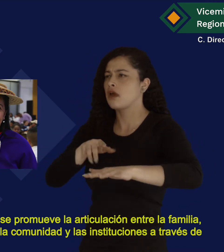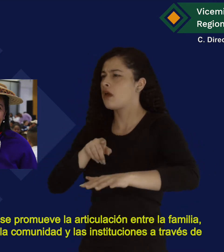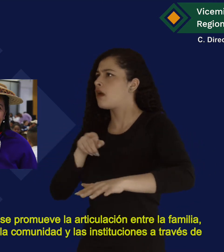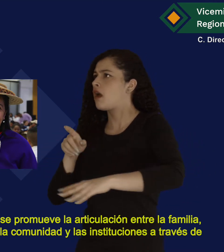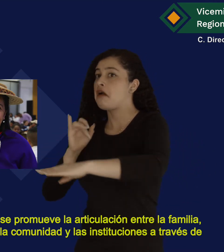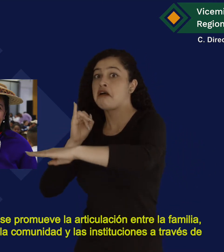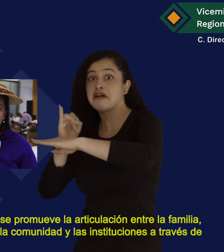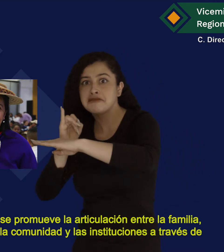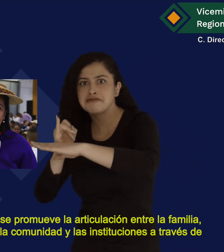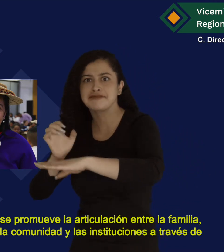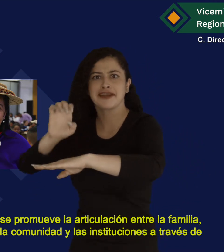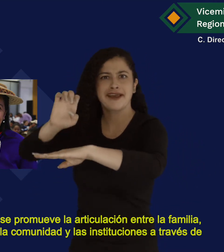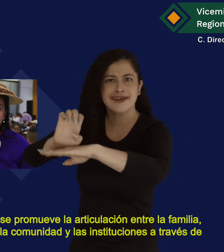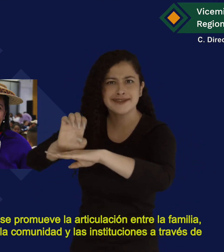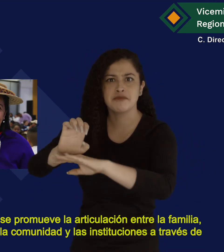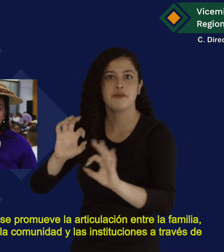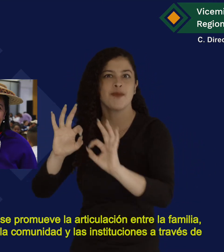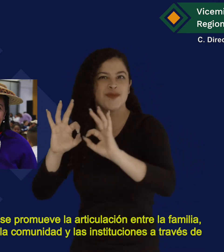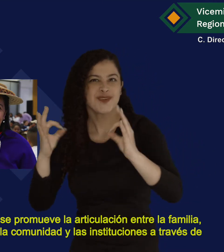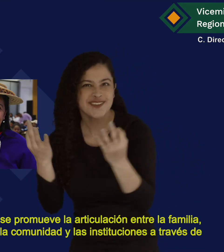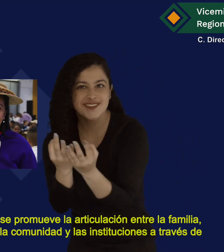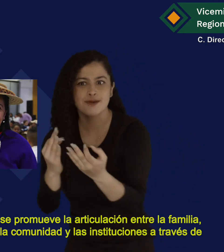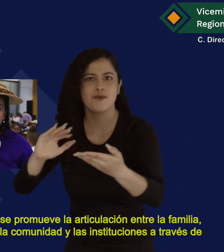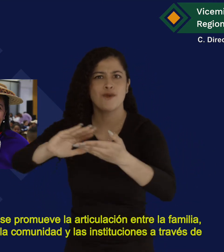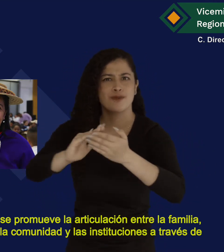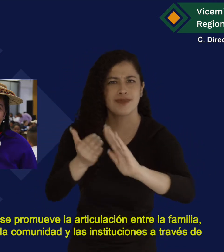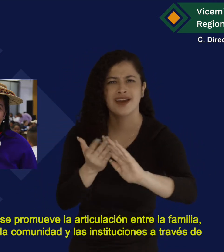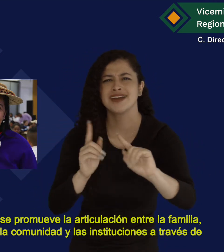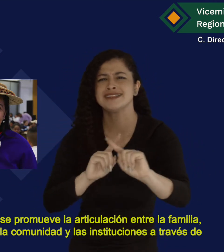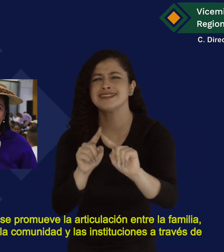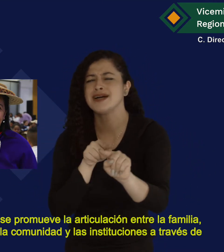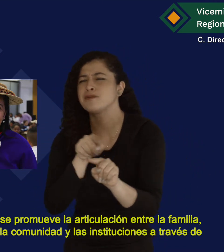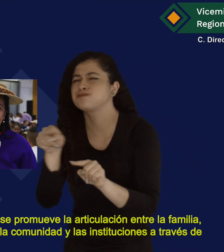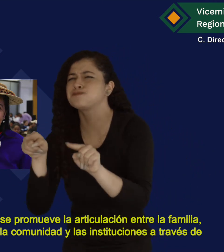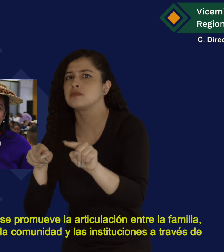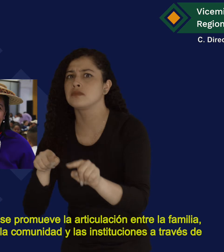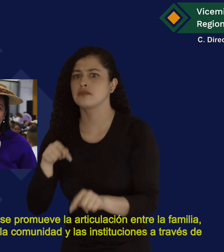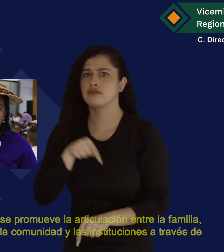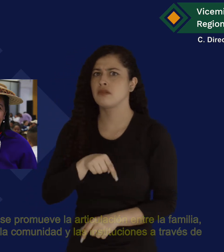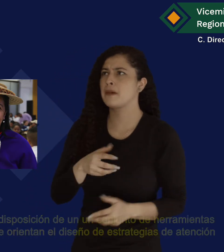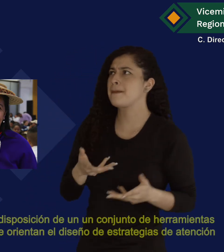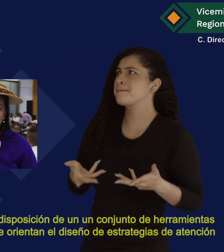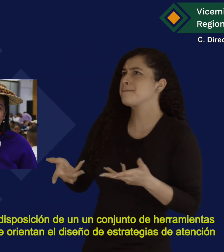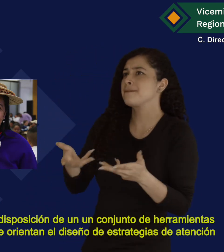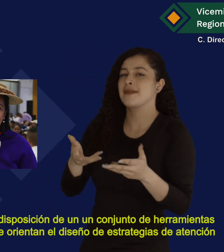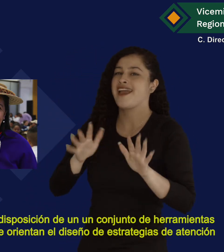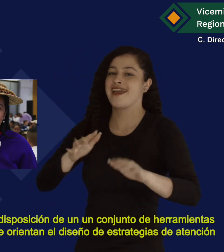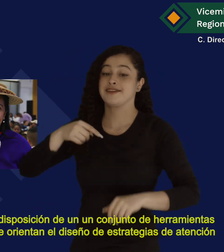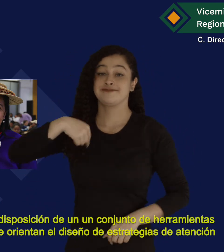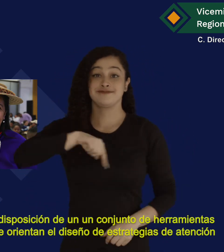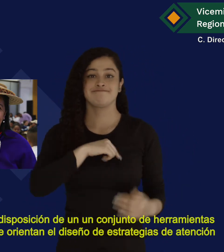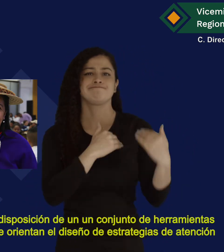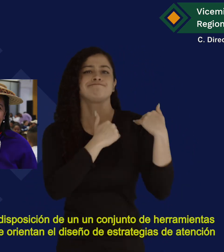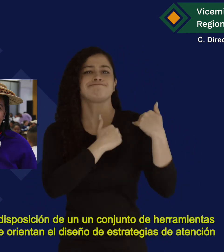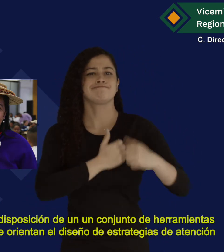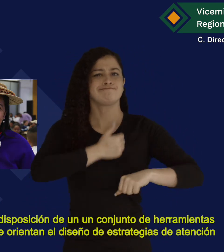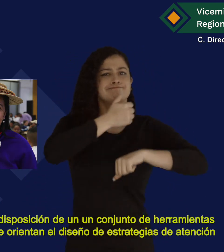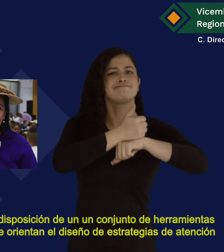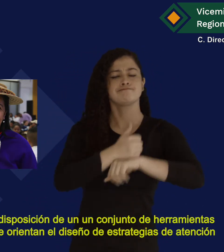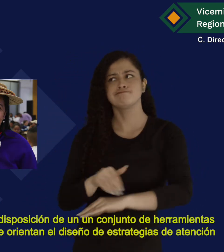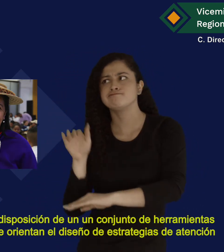la comunidad y las instituciones A través de la disposición de un conjunto de